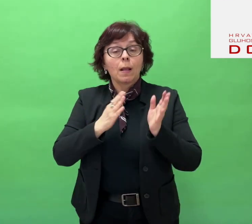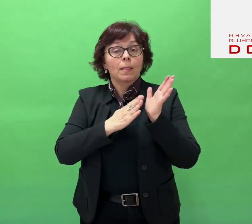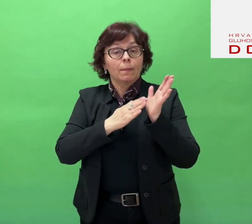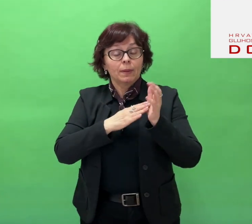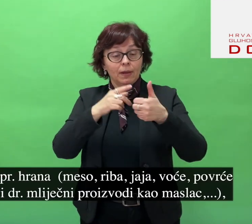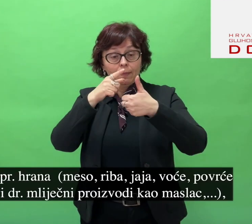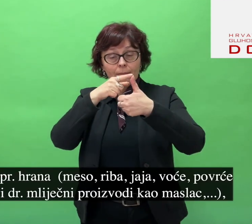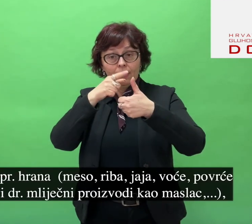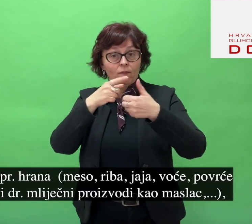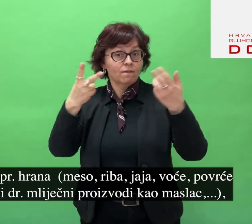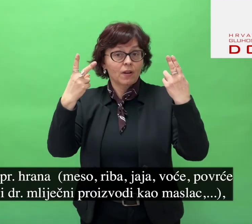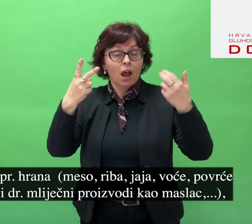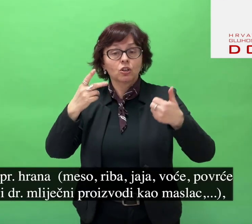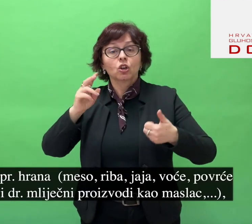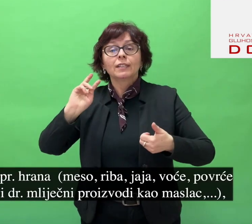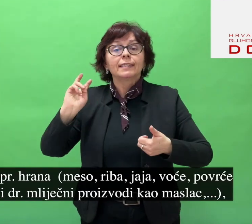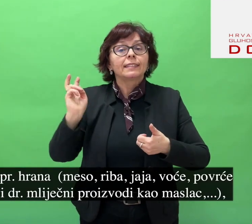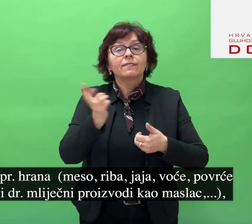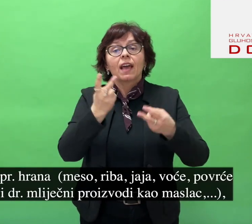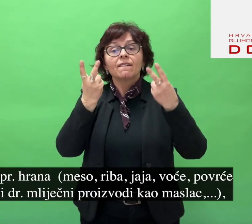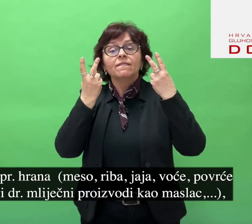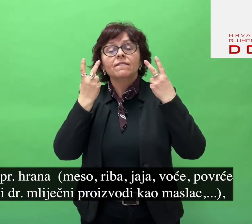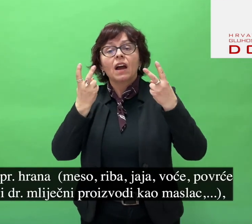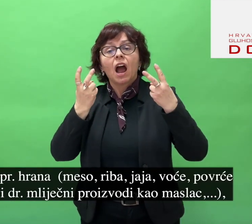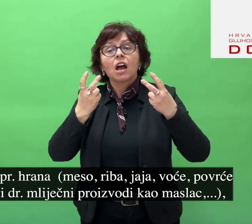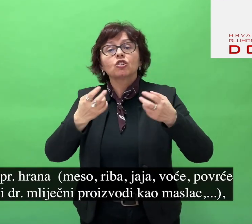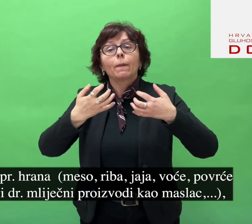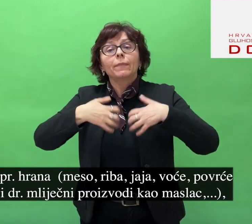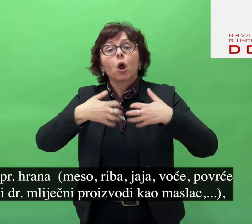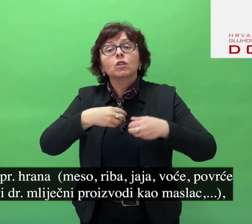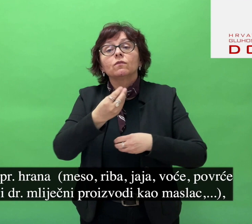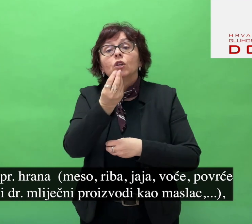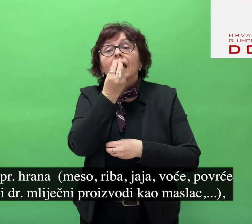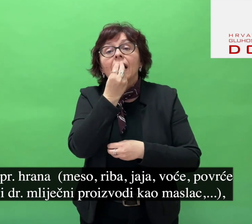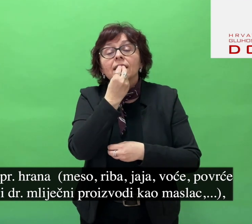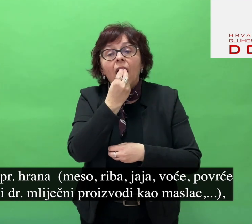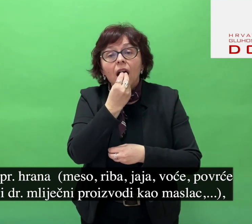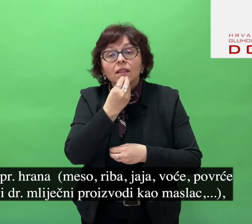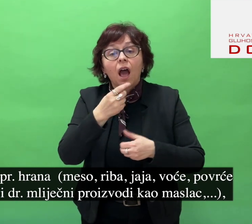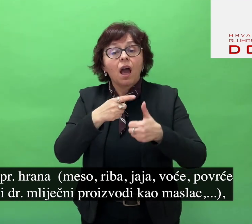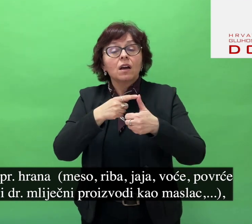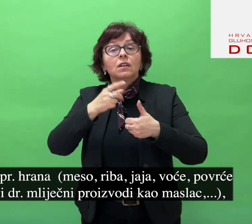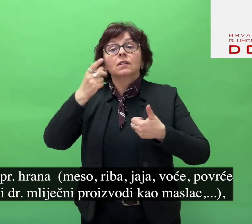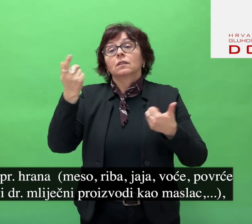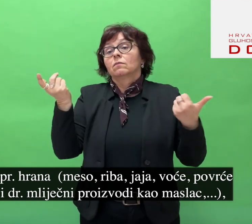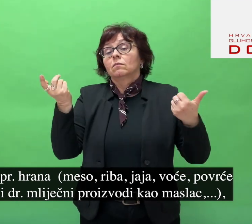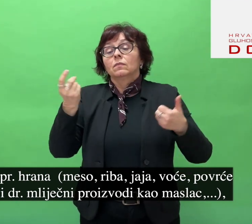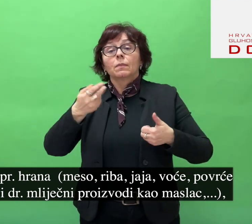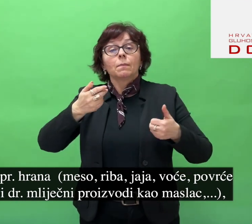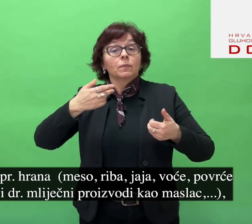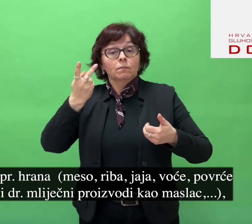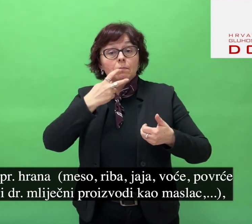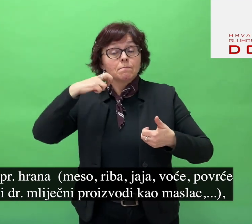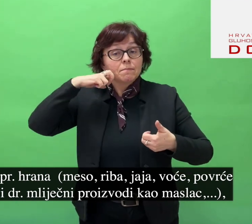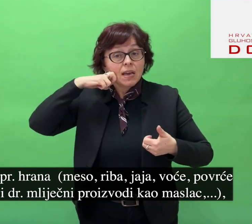na 5%, na primjer hrana, meso, riba, jaja,